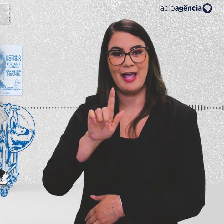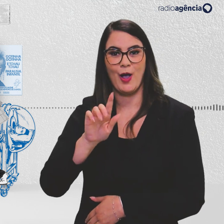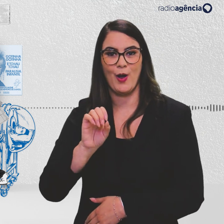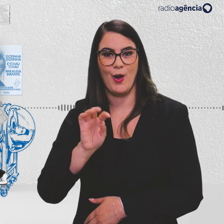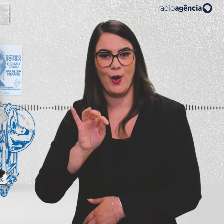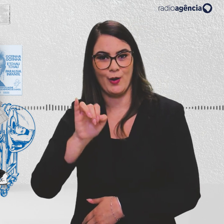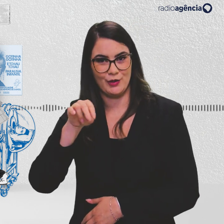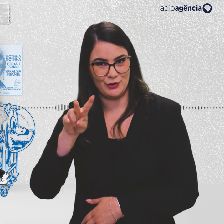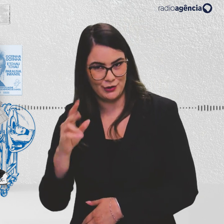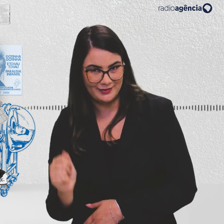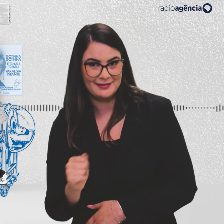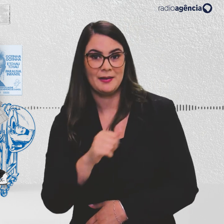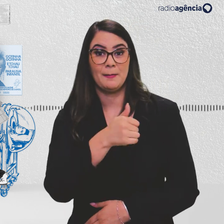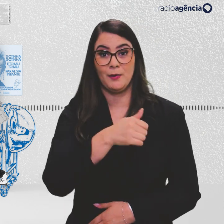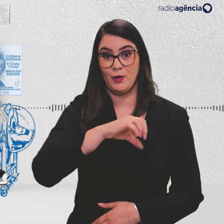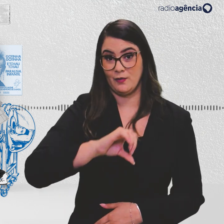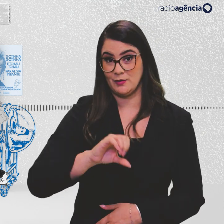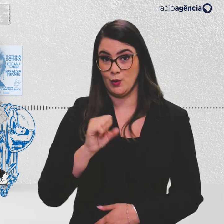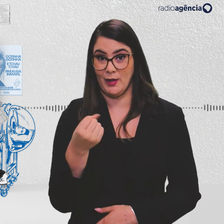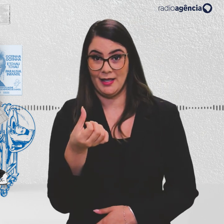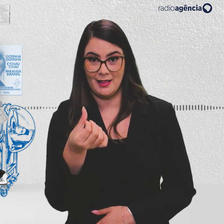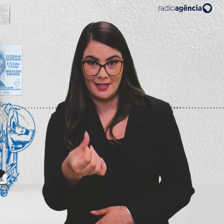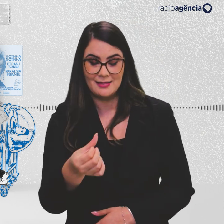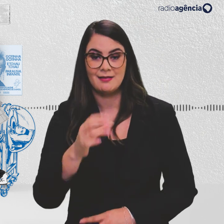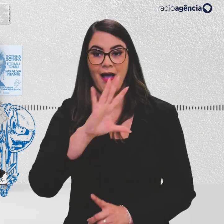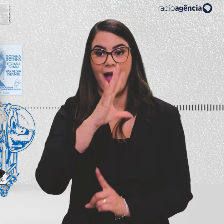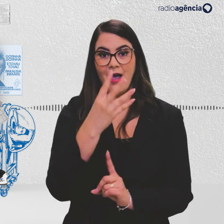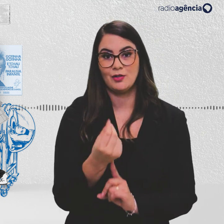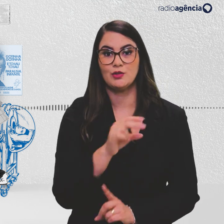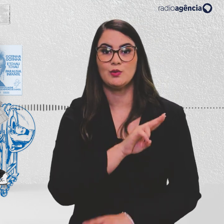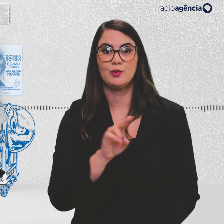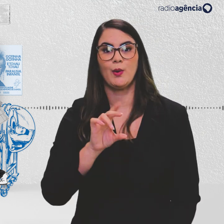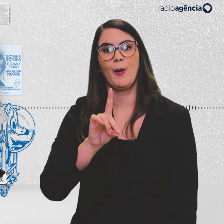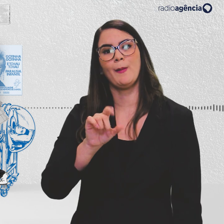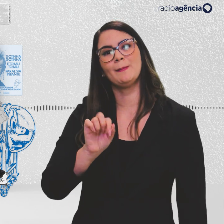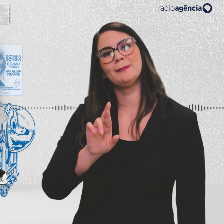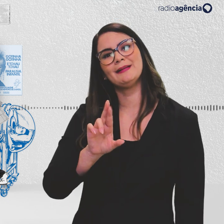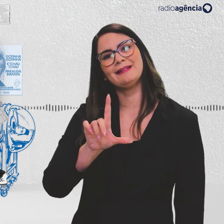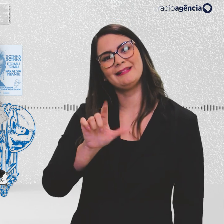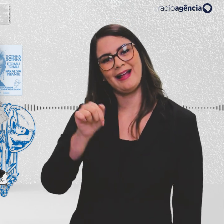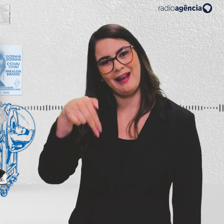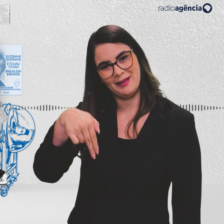criado em 1986 pelo artista plástico Darlan Rosa.